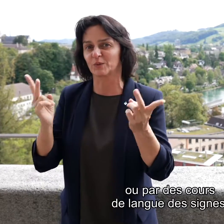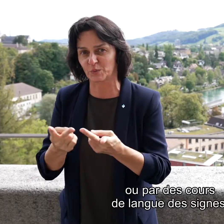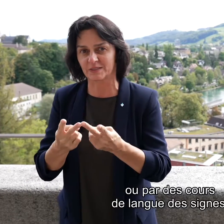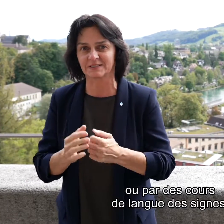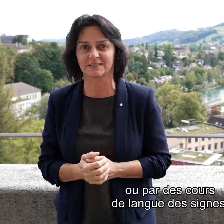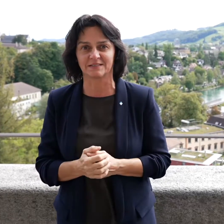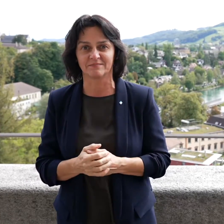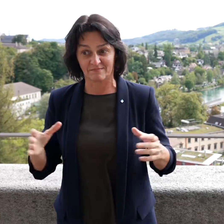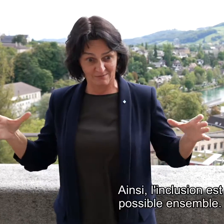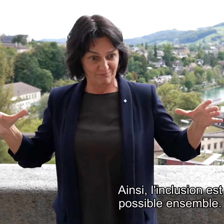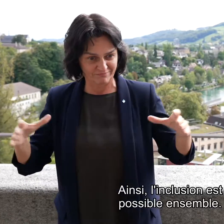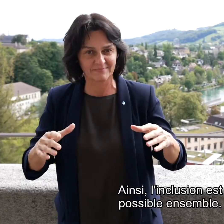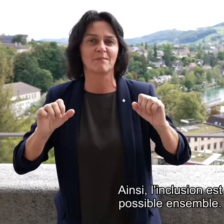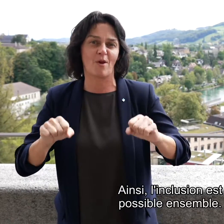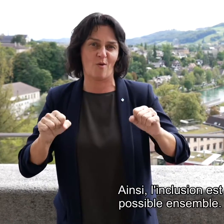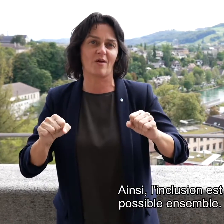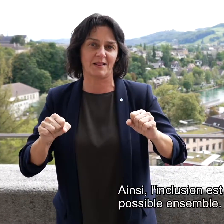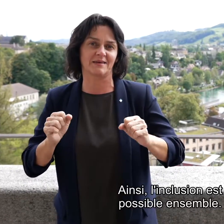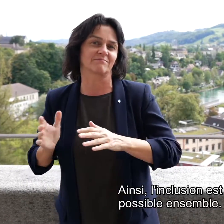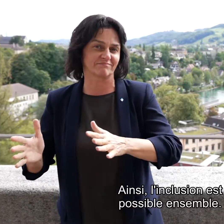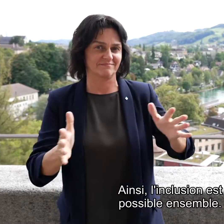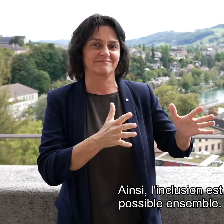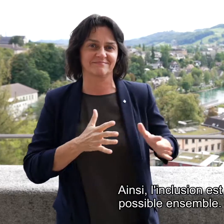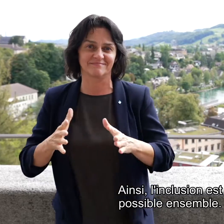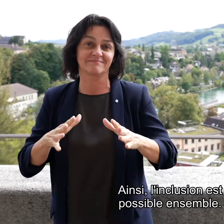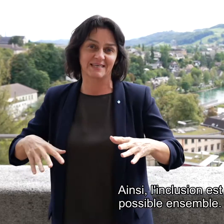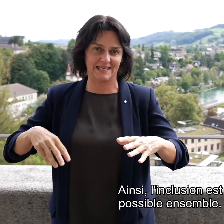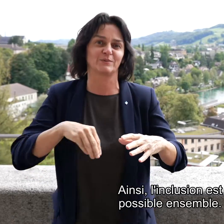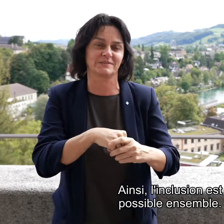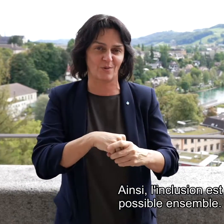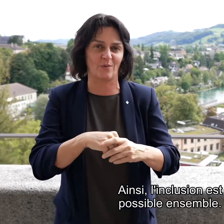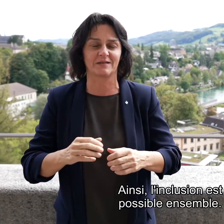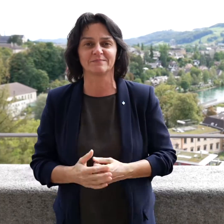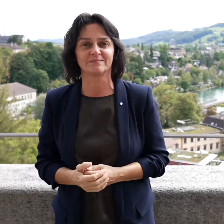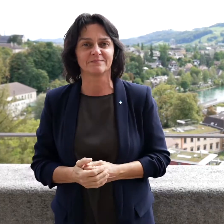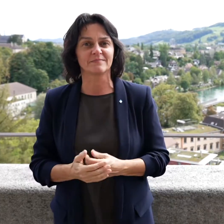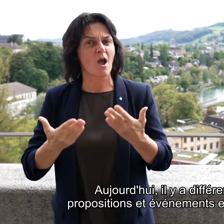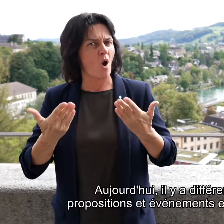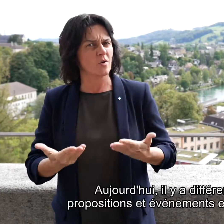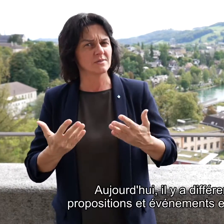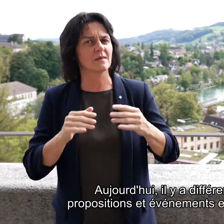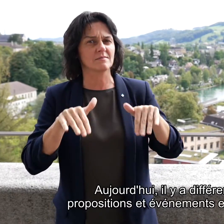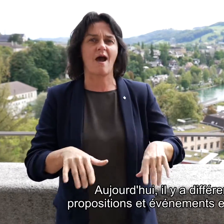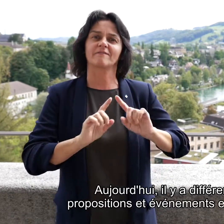Gebärdensprachkurse. So ist Inklusion gemeinsam möglich. Heute gibt es verschiedene Angebote,